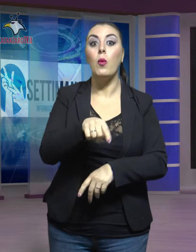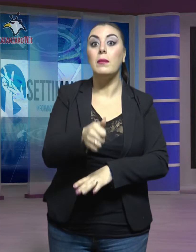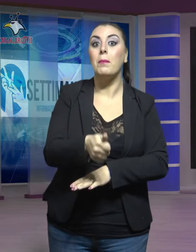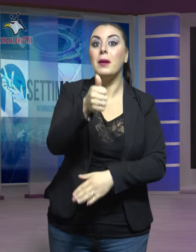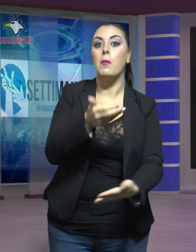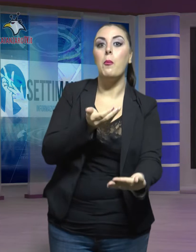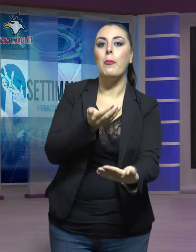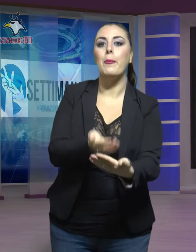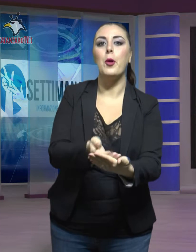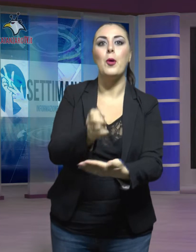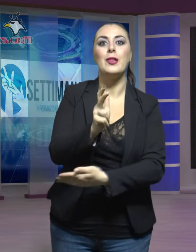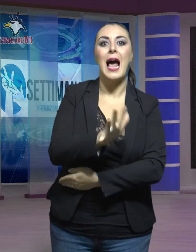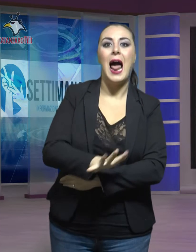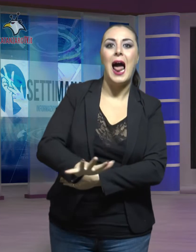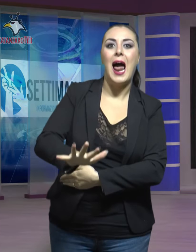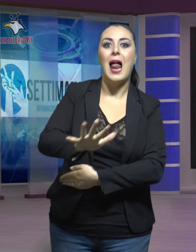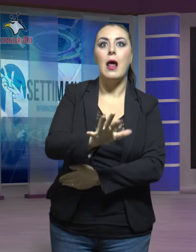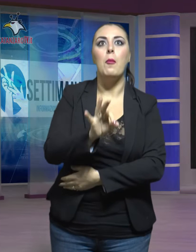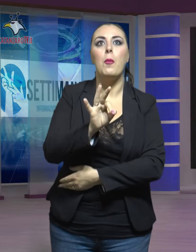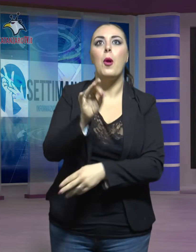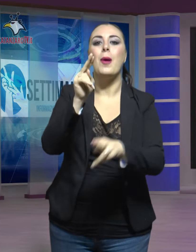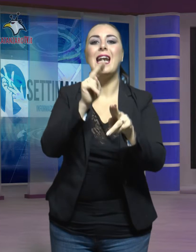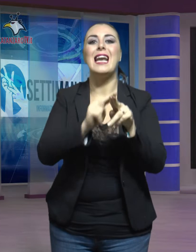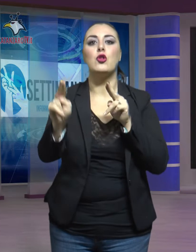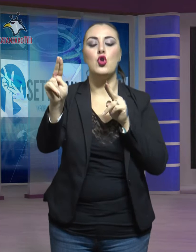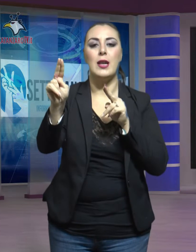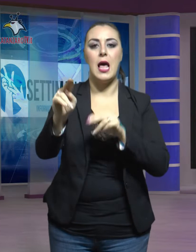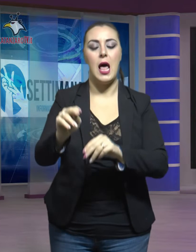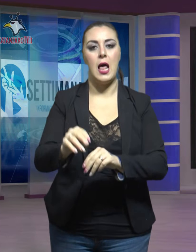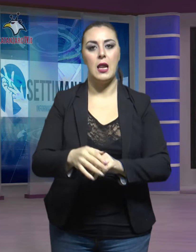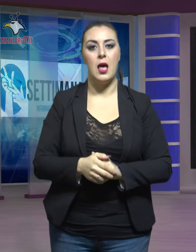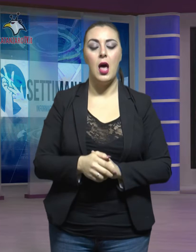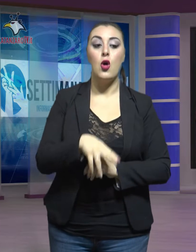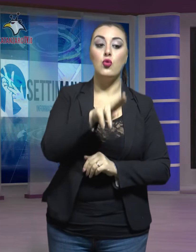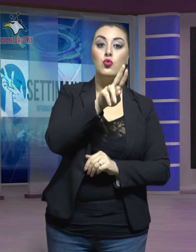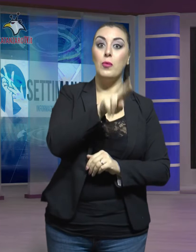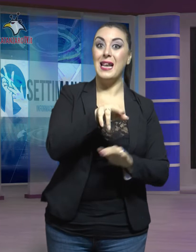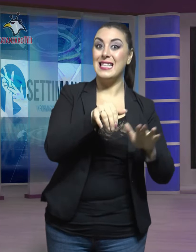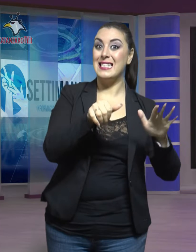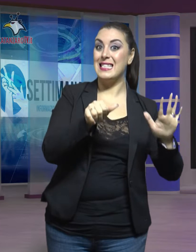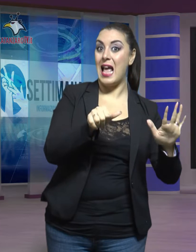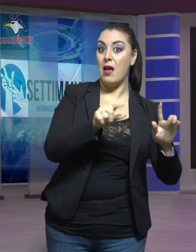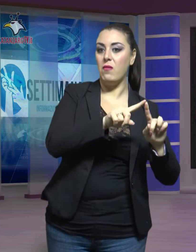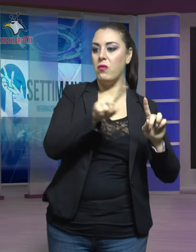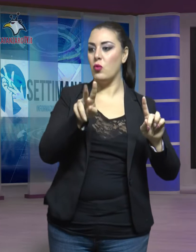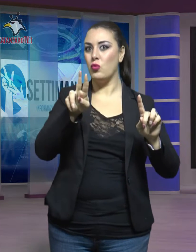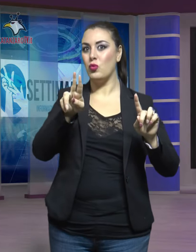Calabria, a livello nazionale. Dal 2006 al 2017